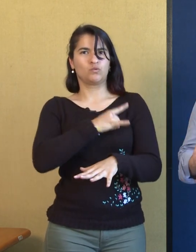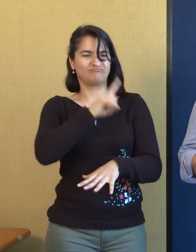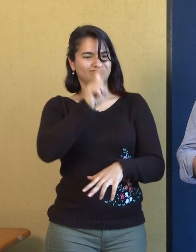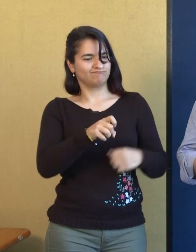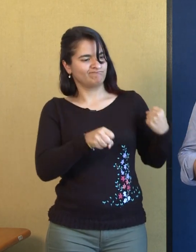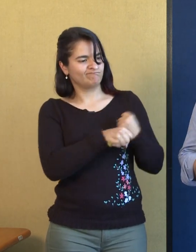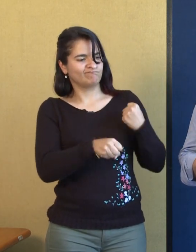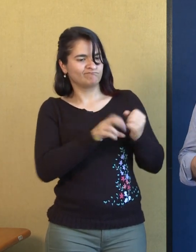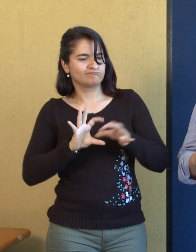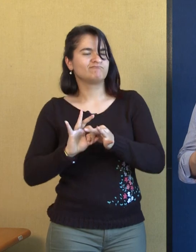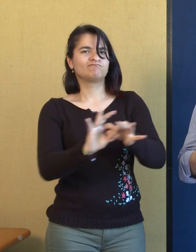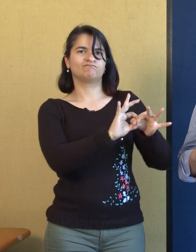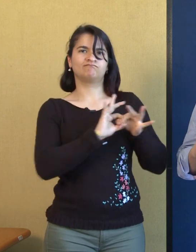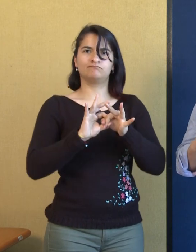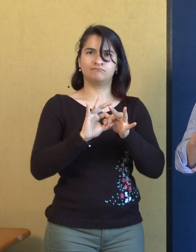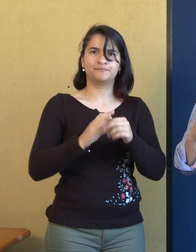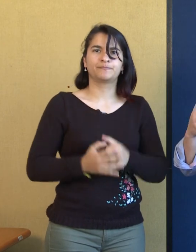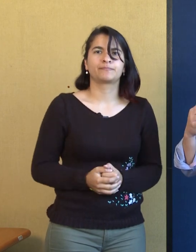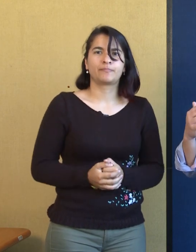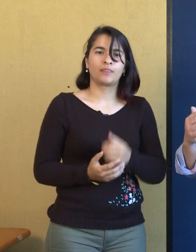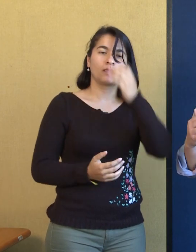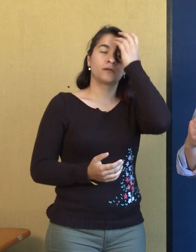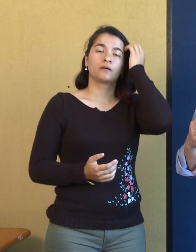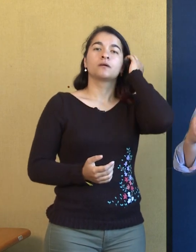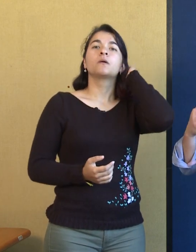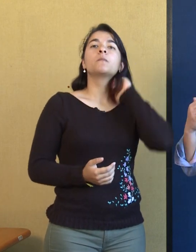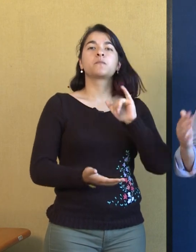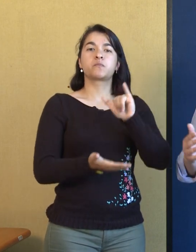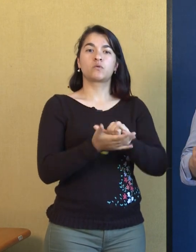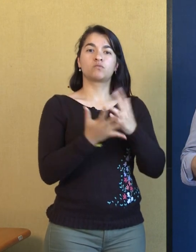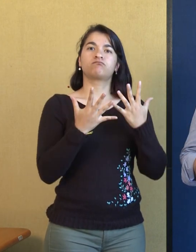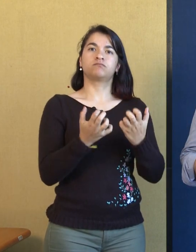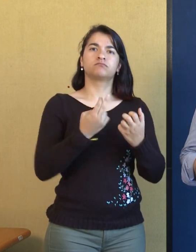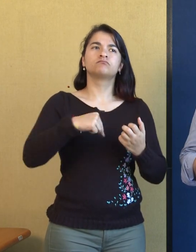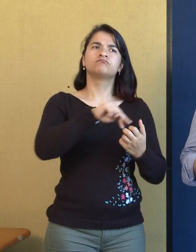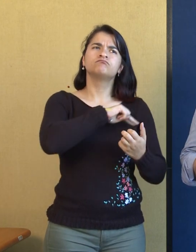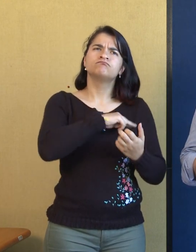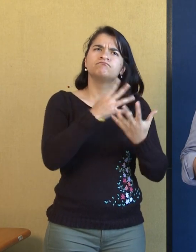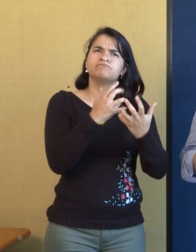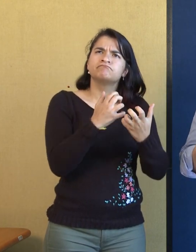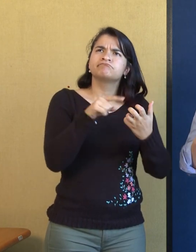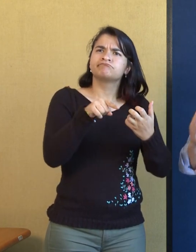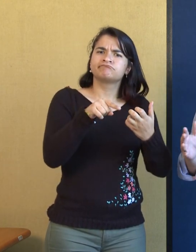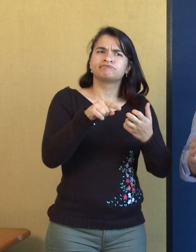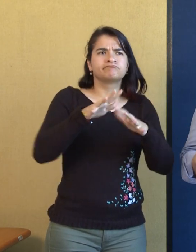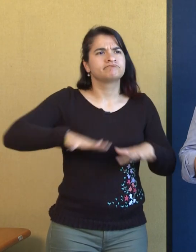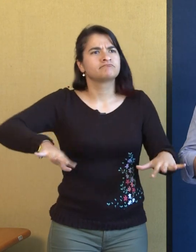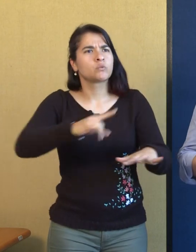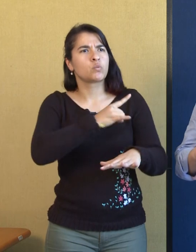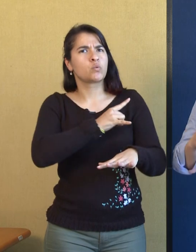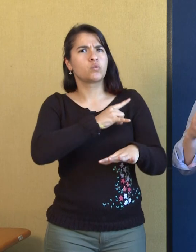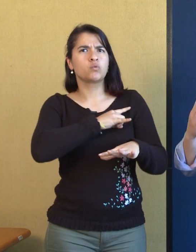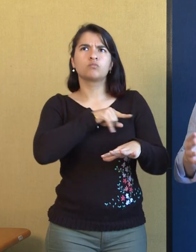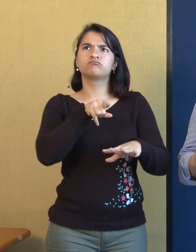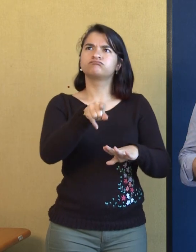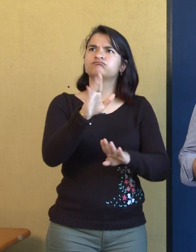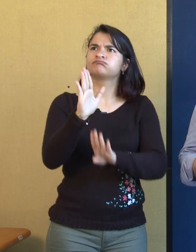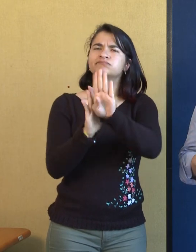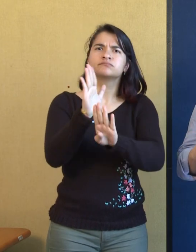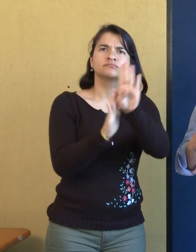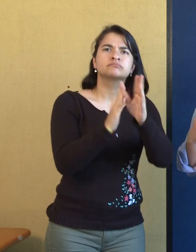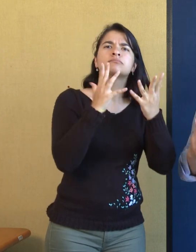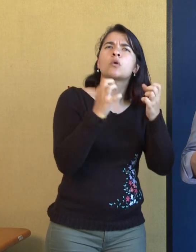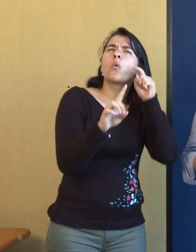Hoy queremos que seamos una universidad con mucho más potencial, queremos que hayan unas